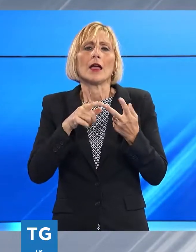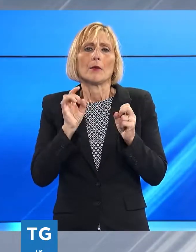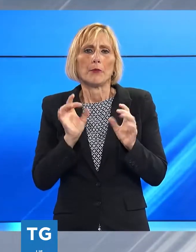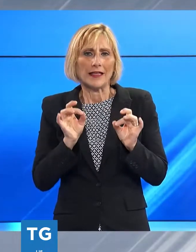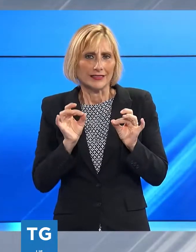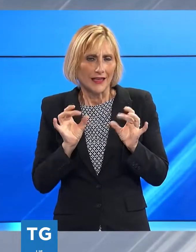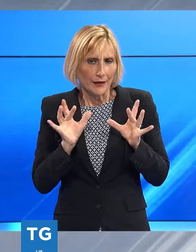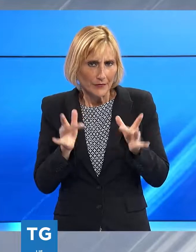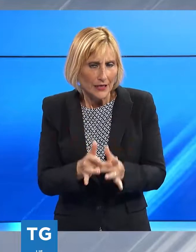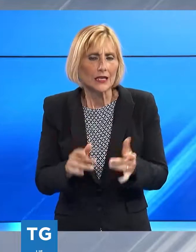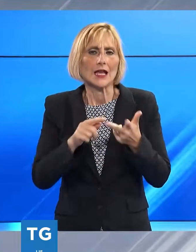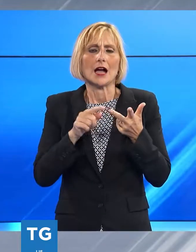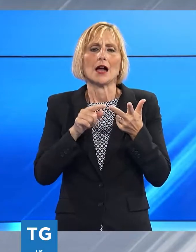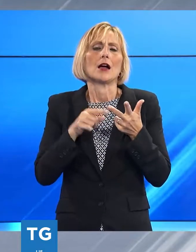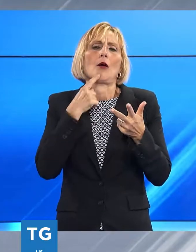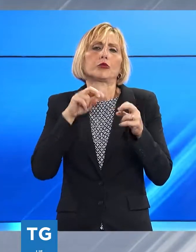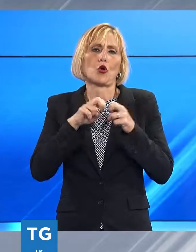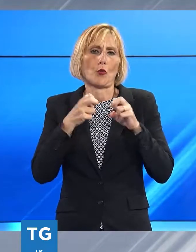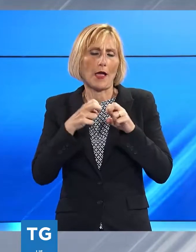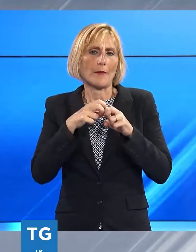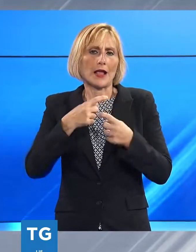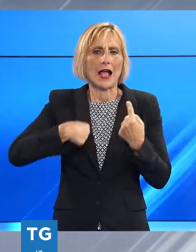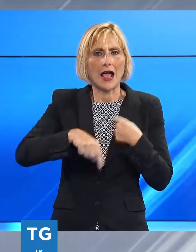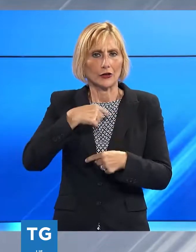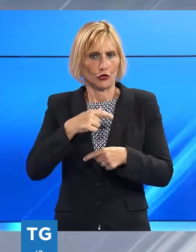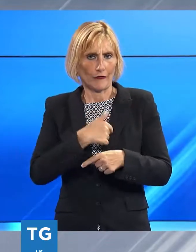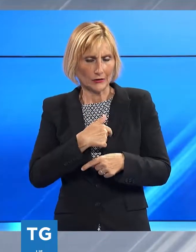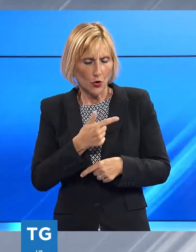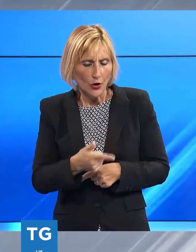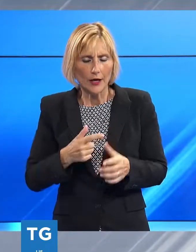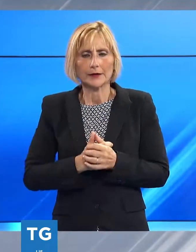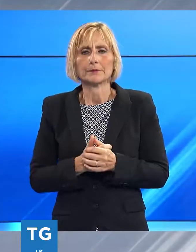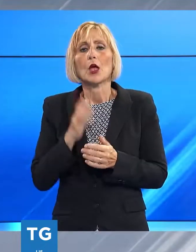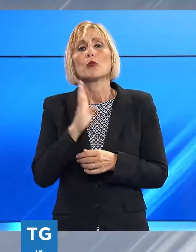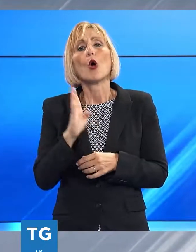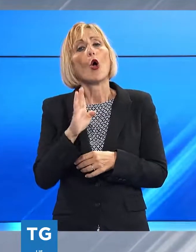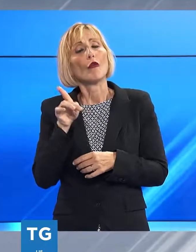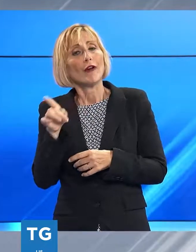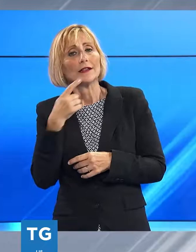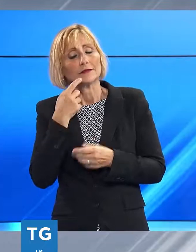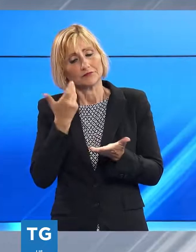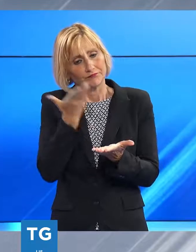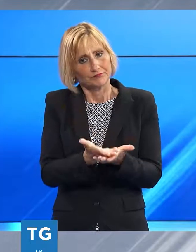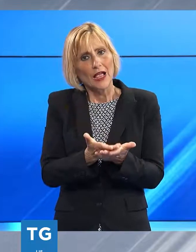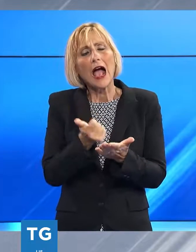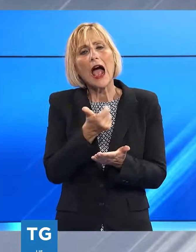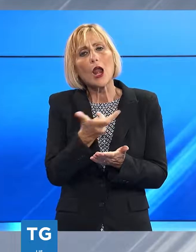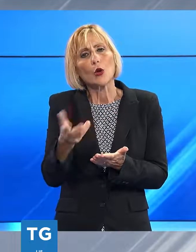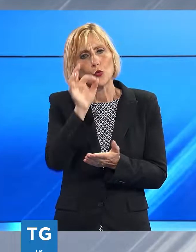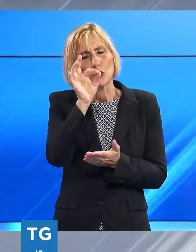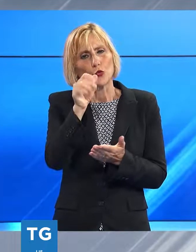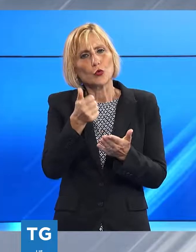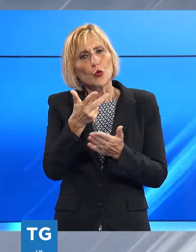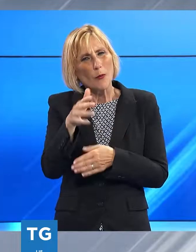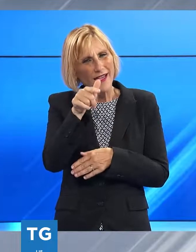essere le percussioni sul sistema cardiovascolare. Bovenzi nel salutare partecipanti ha presentato alcuni numeri del proprio reparto negli ultimi 12